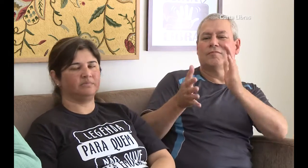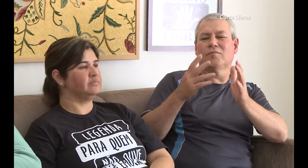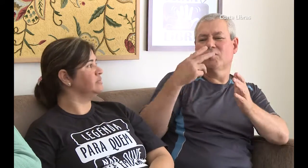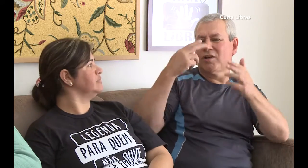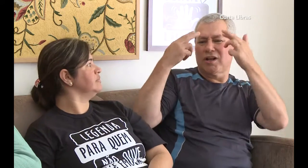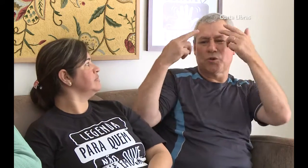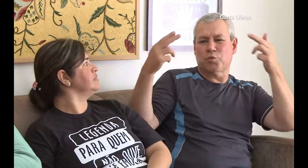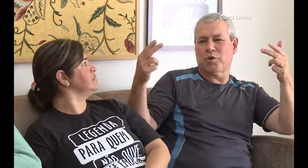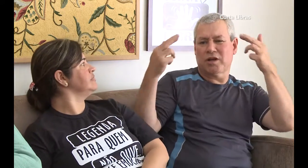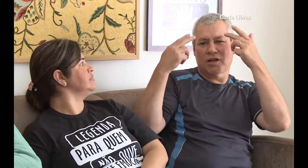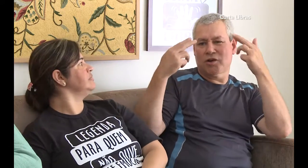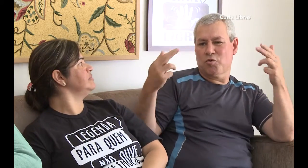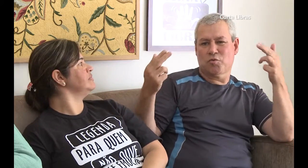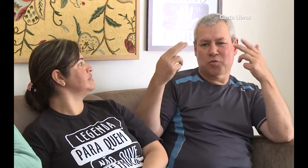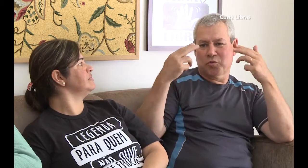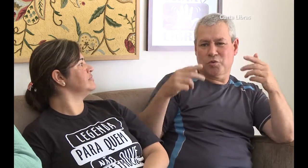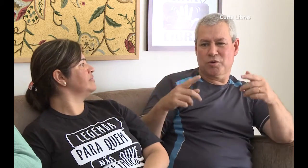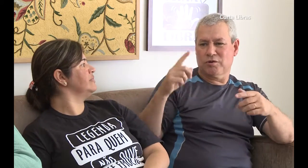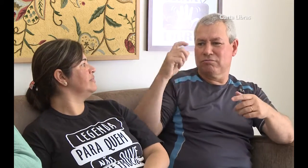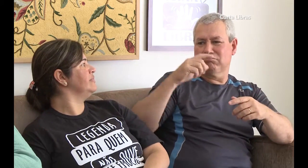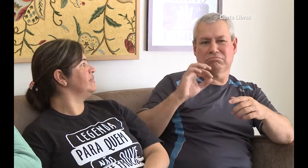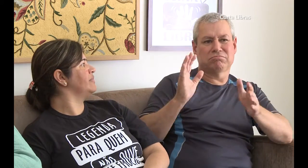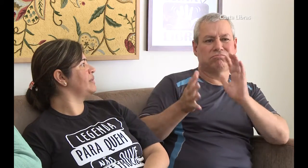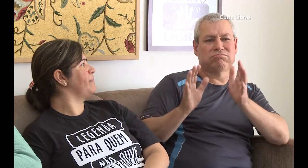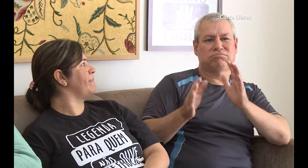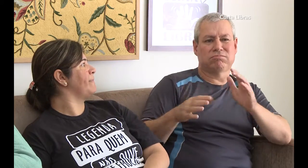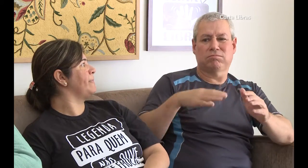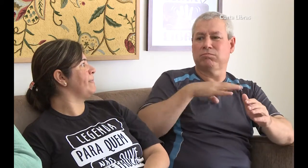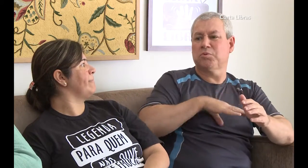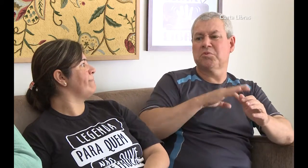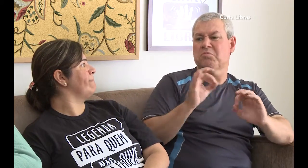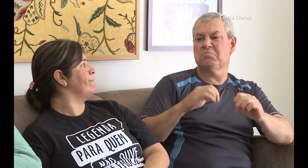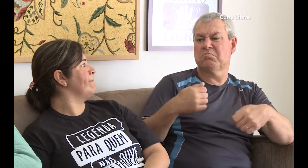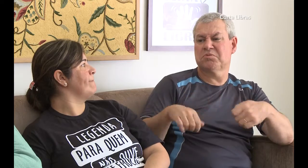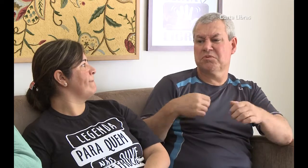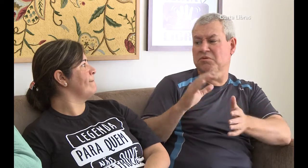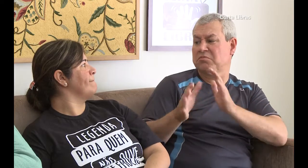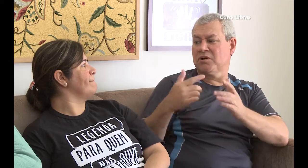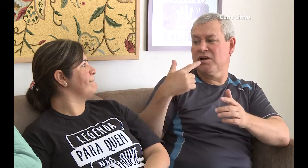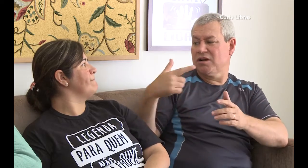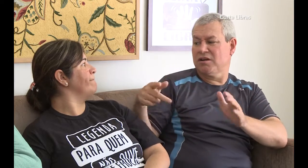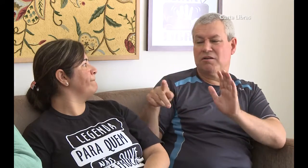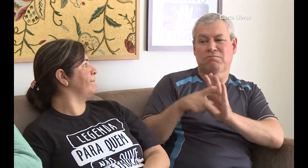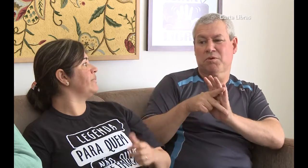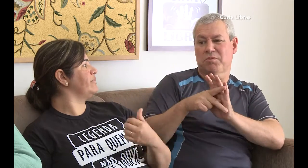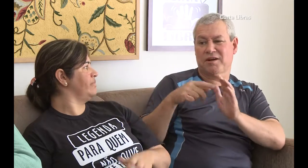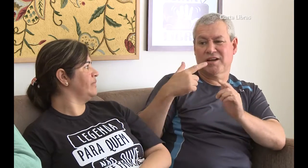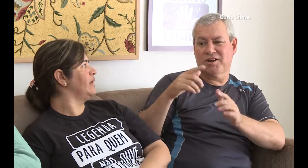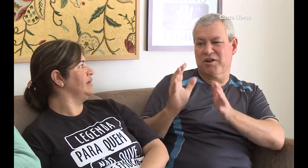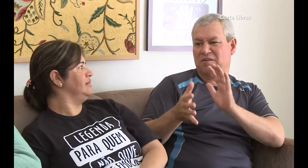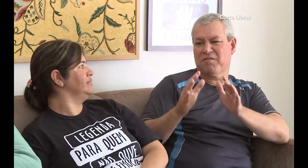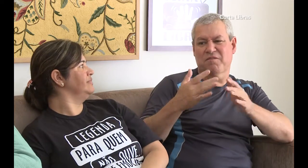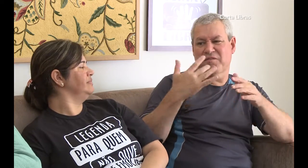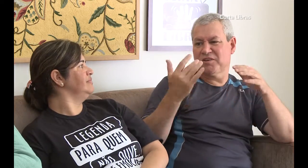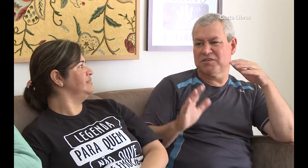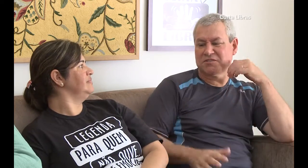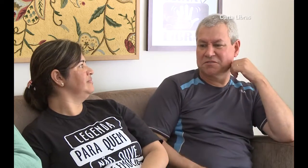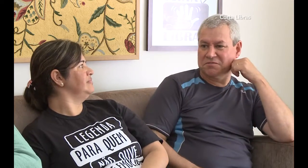Para nós, a língua de sinais é natural, então não é difícil. Somos surdos e sabemos nos comunicar na língua de sinais. É